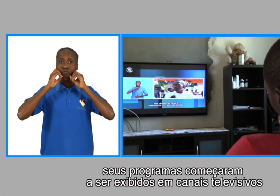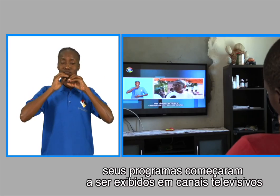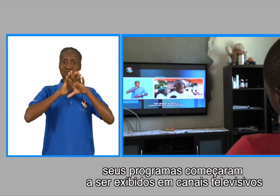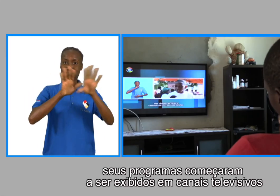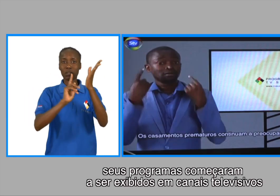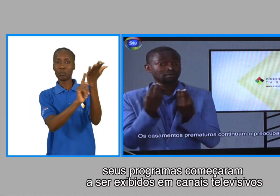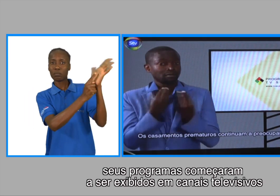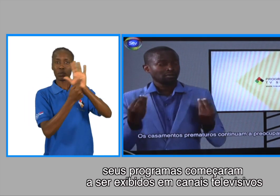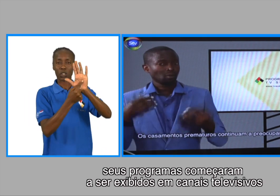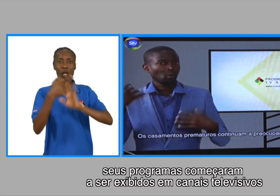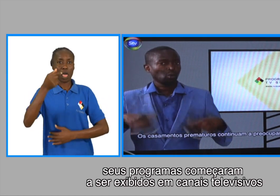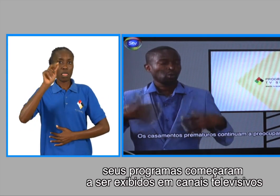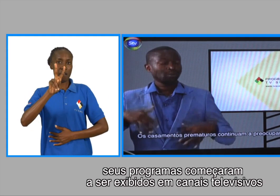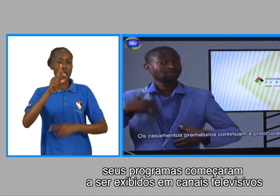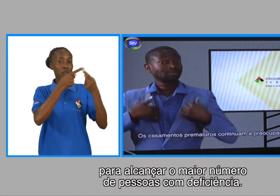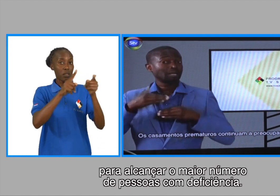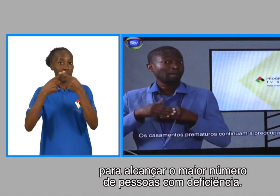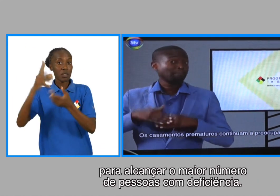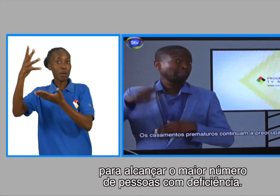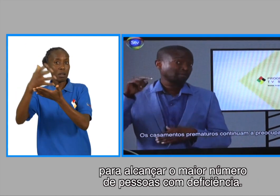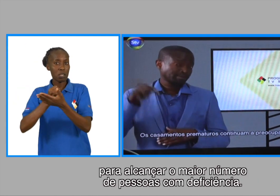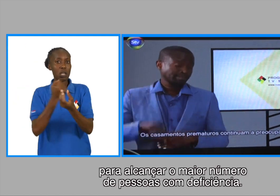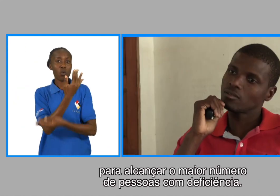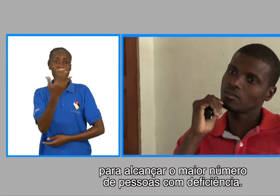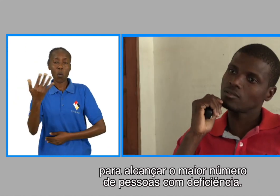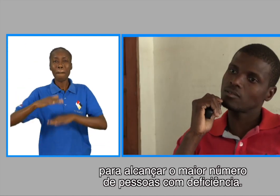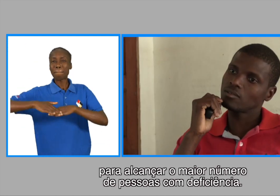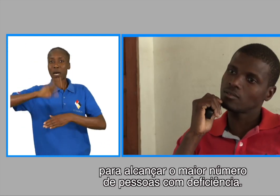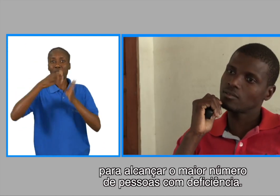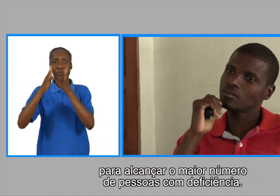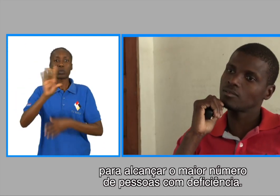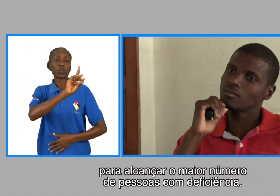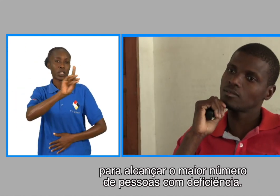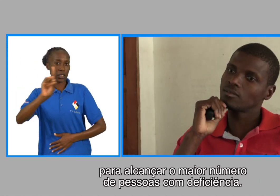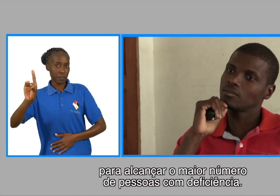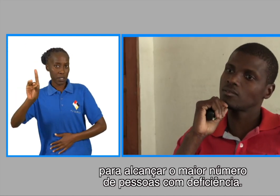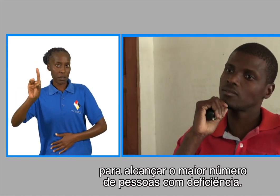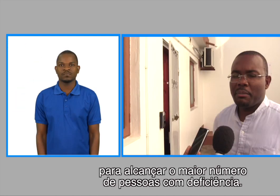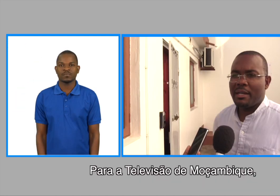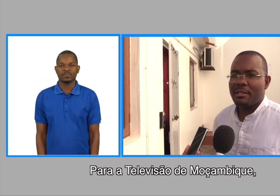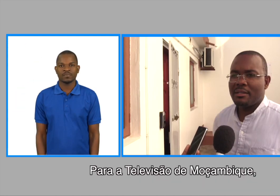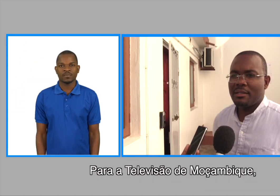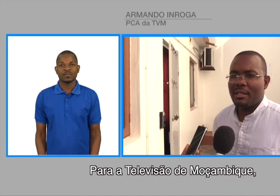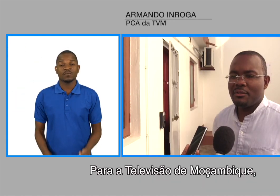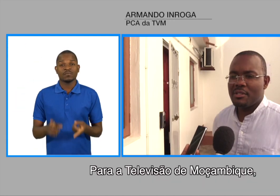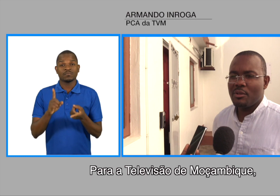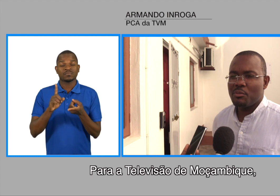exibidos em canais televisivos para alcançar maior número de pessoas com deficiência para a televisão de